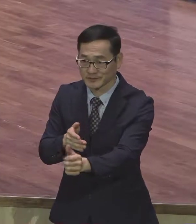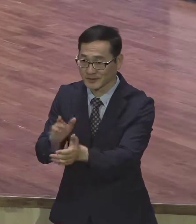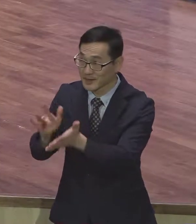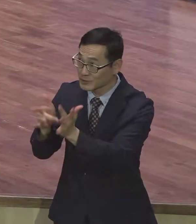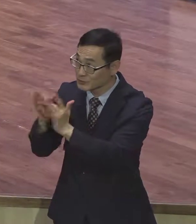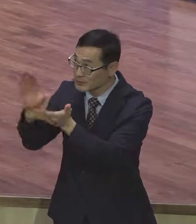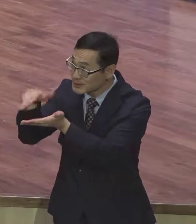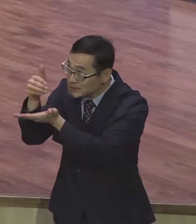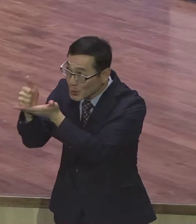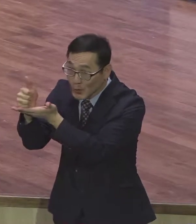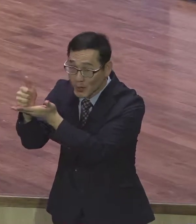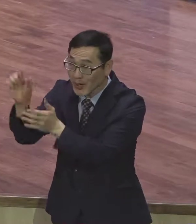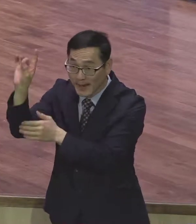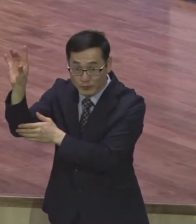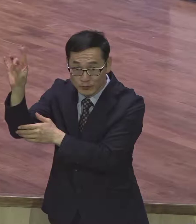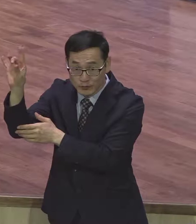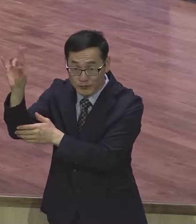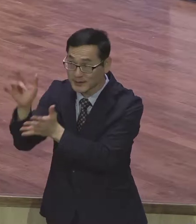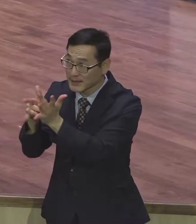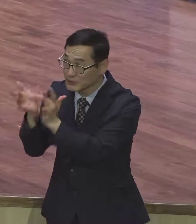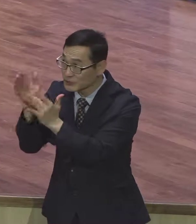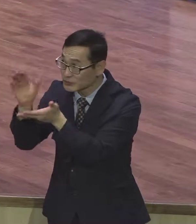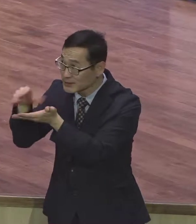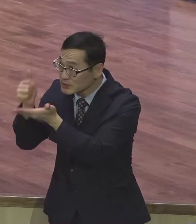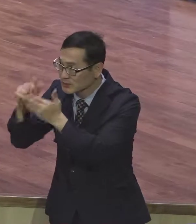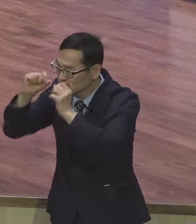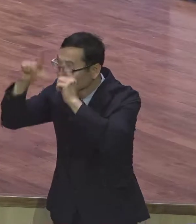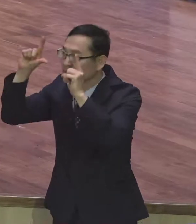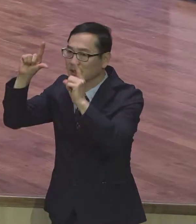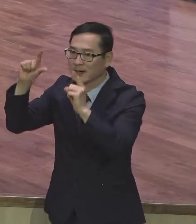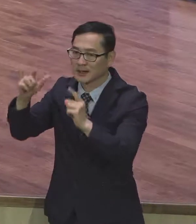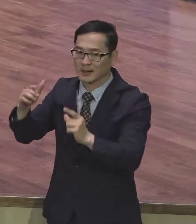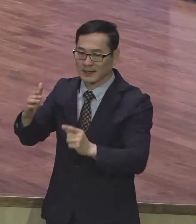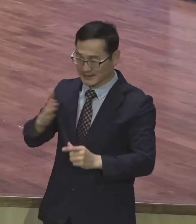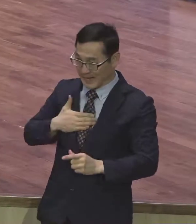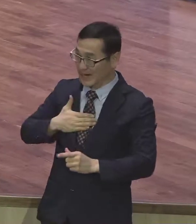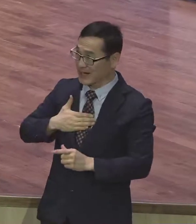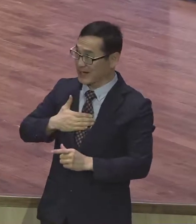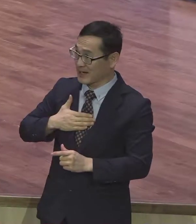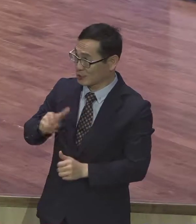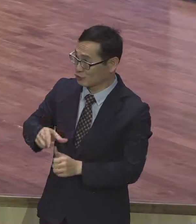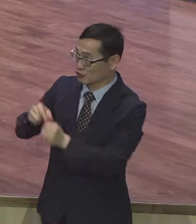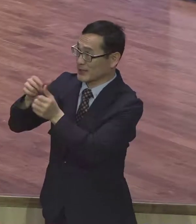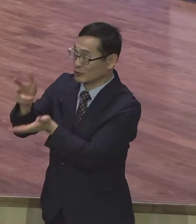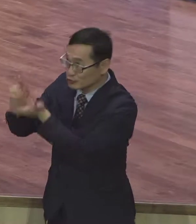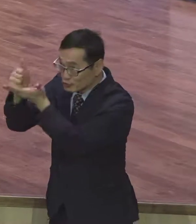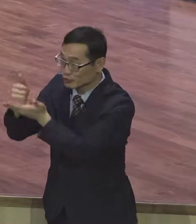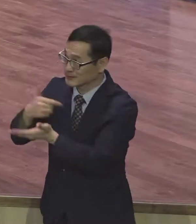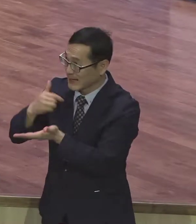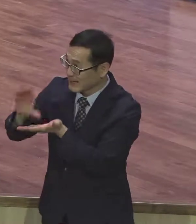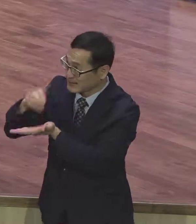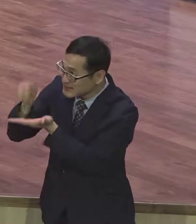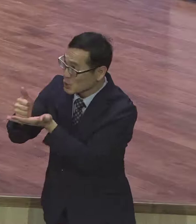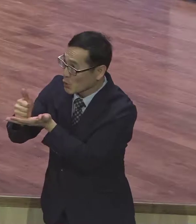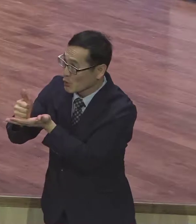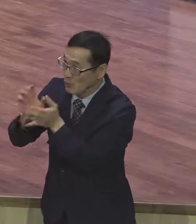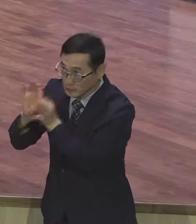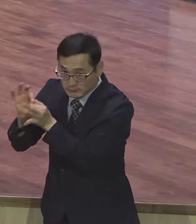예수, 그리스도를 아셔야 돼. 예수가 나의 그리스도라는 사실을 이것에 의지음으로 하나님과 나와의 바른 관계가 다